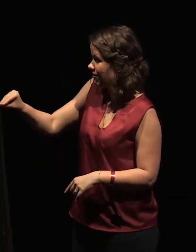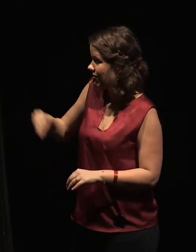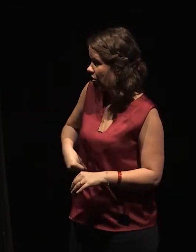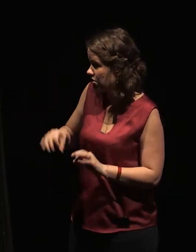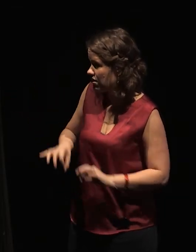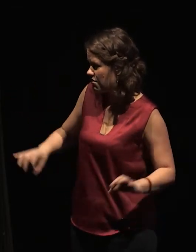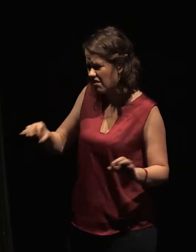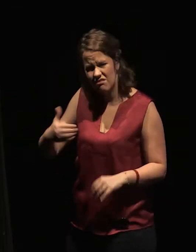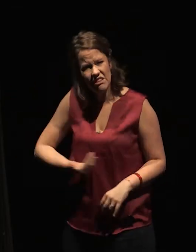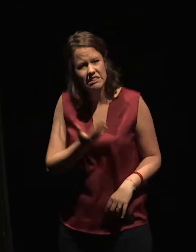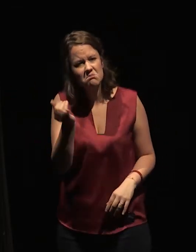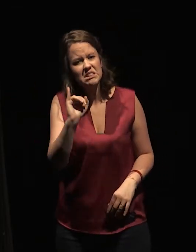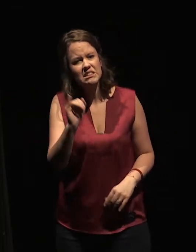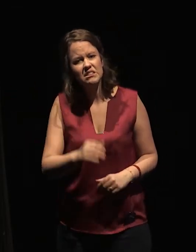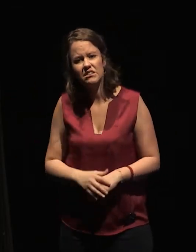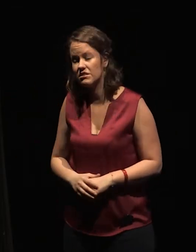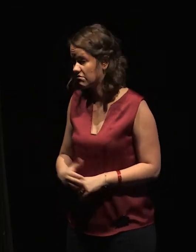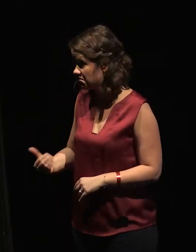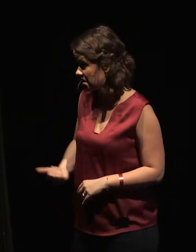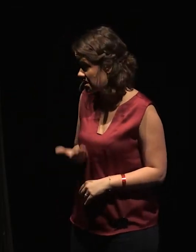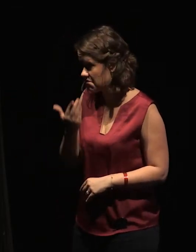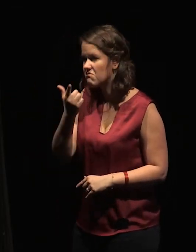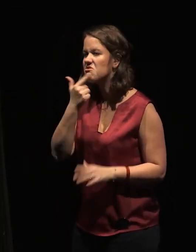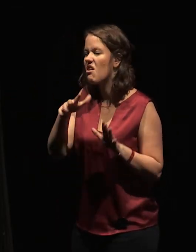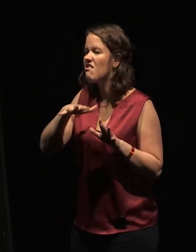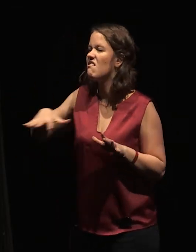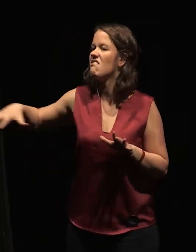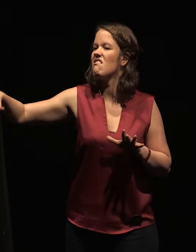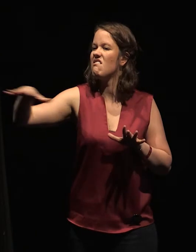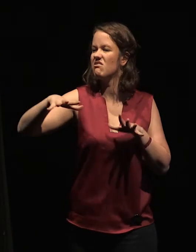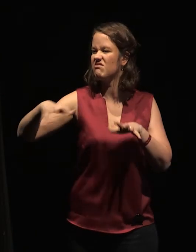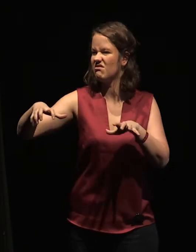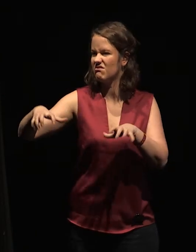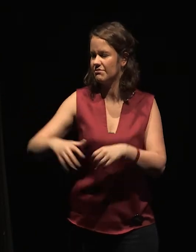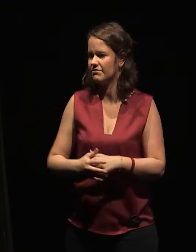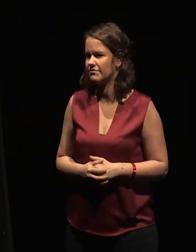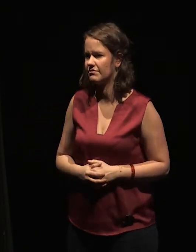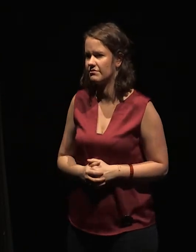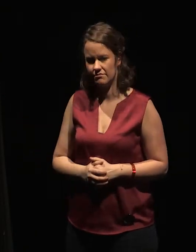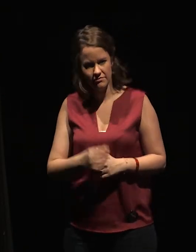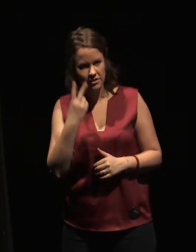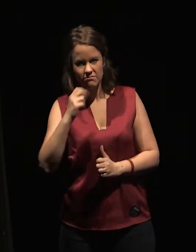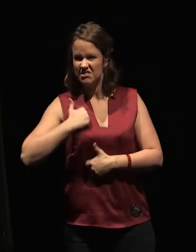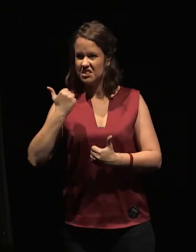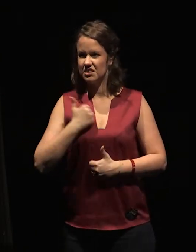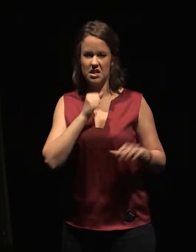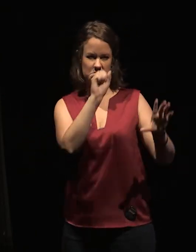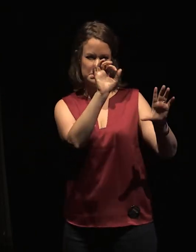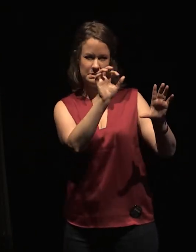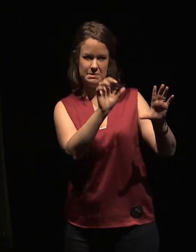-elle ? » Il répond « Un sang que la nuit ne décèche jamais. » Les boutons de son uniforme brillent quand il s'éloigne. Bonsoir,